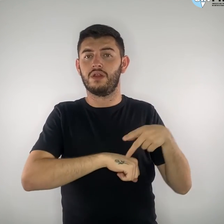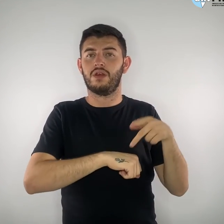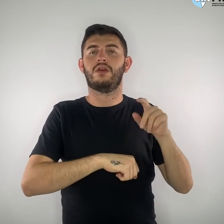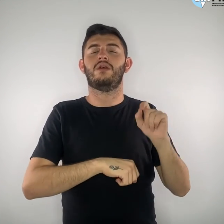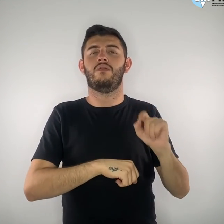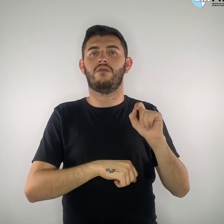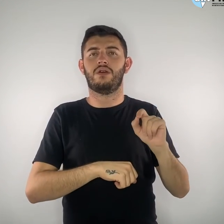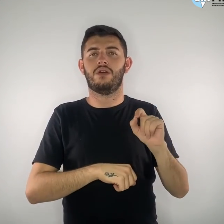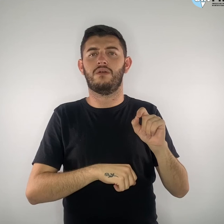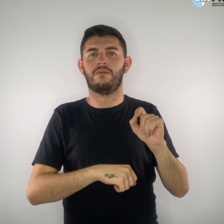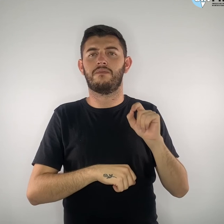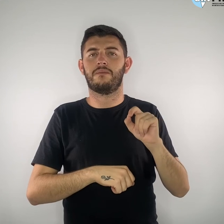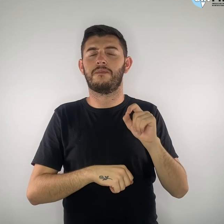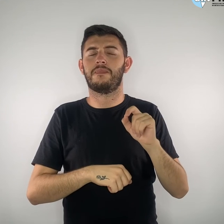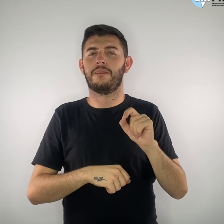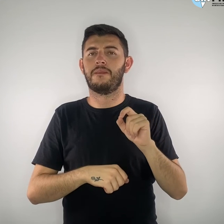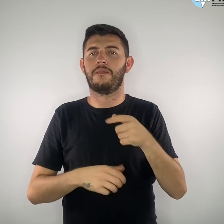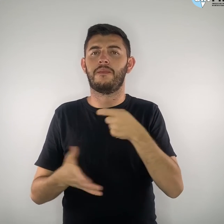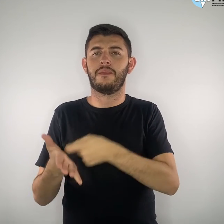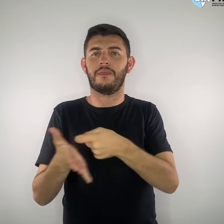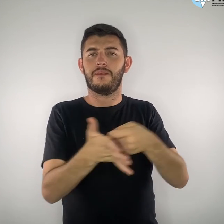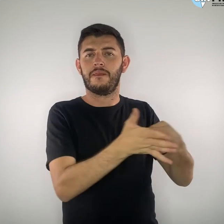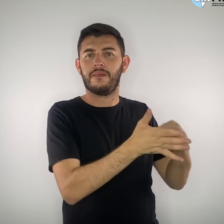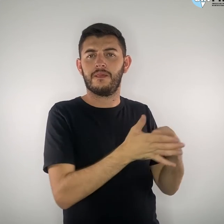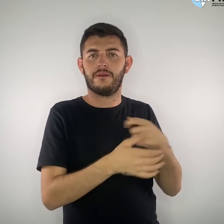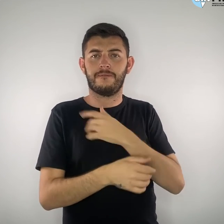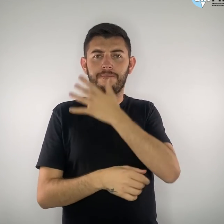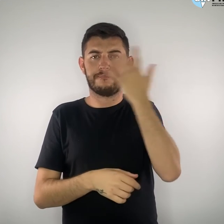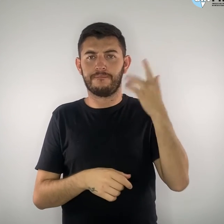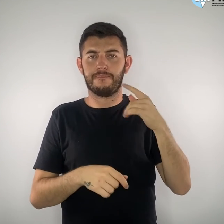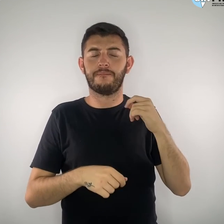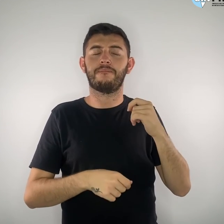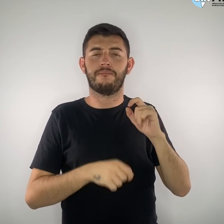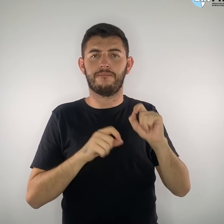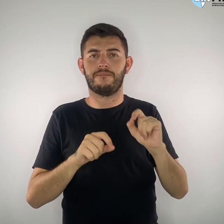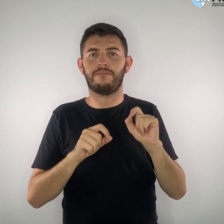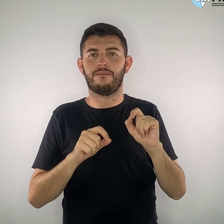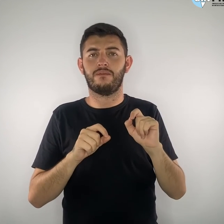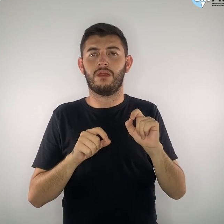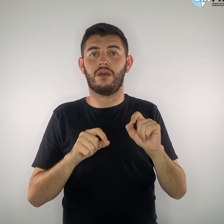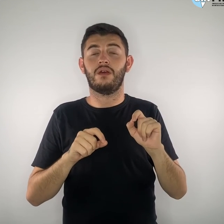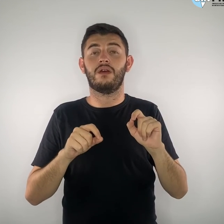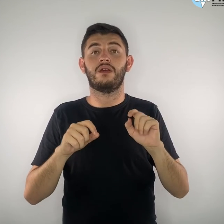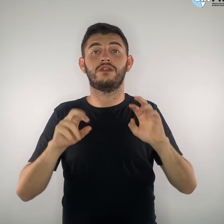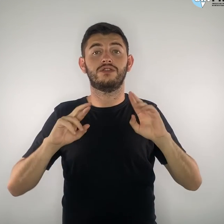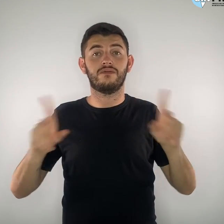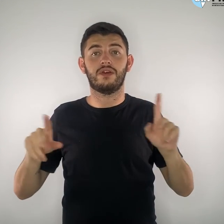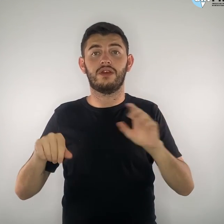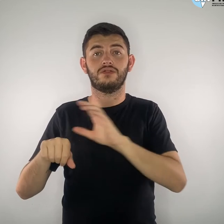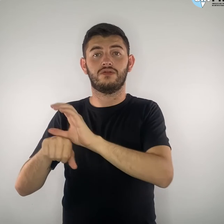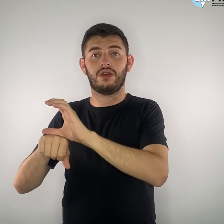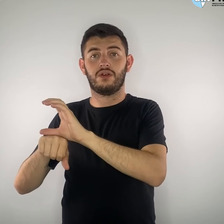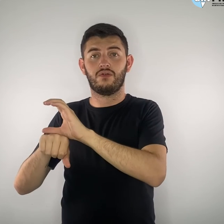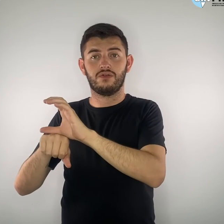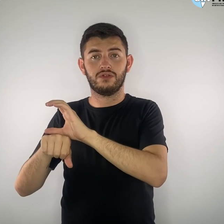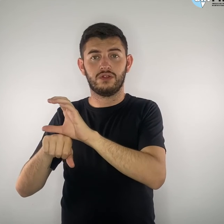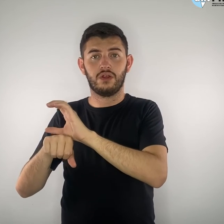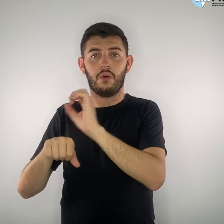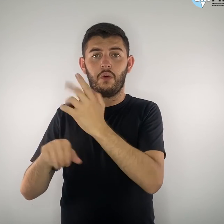opostos aos estabelecidos na Constituição Federal e na Lei de Diretrizes e Bases da